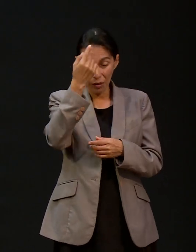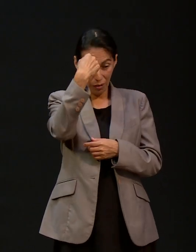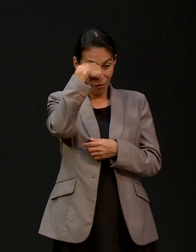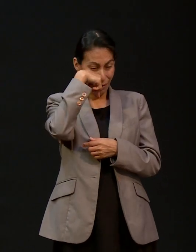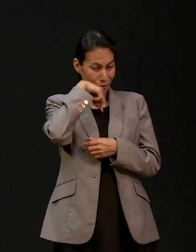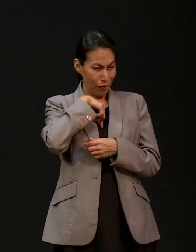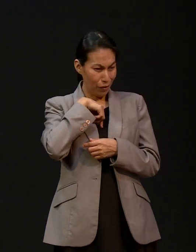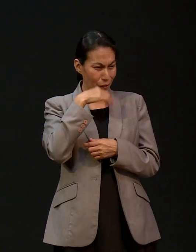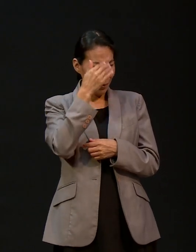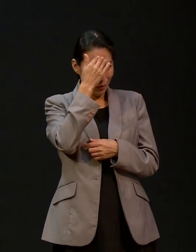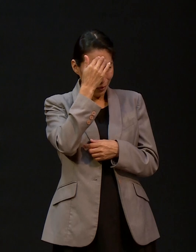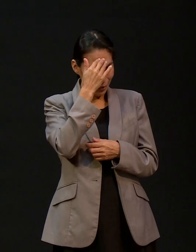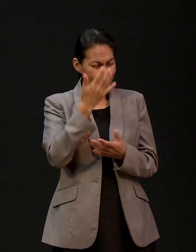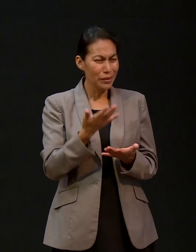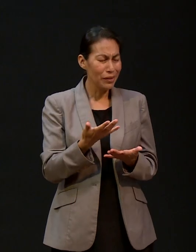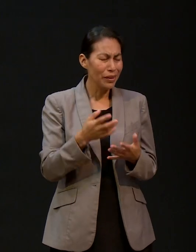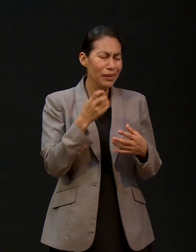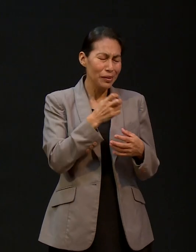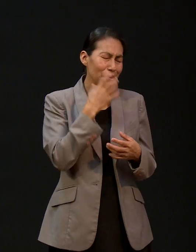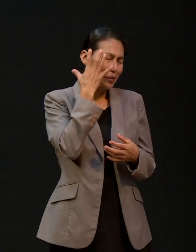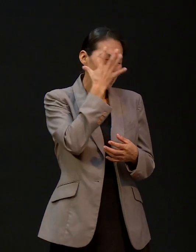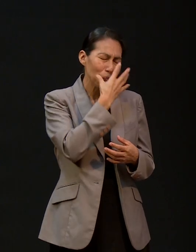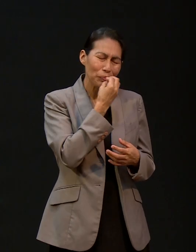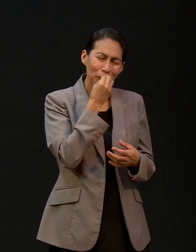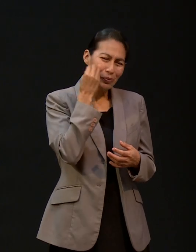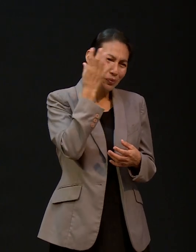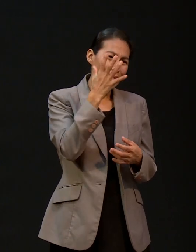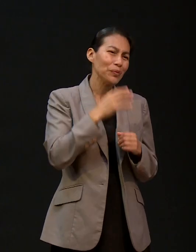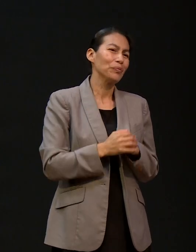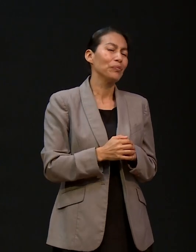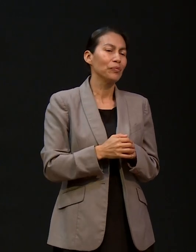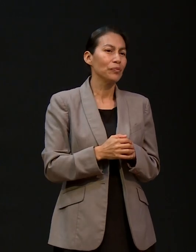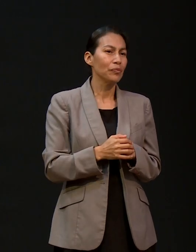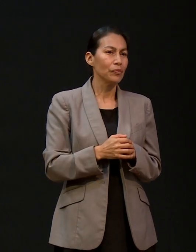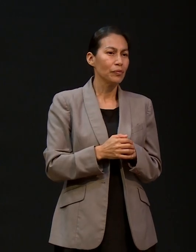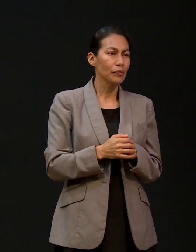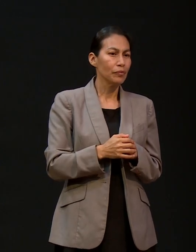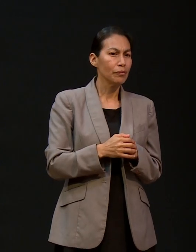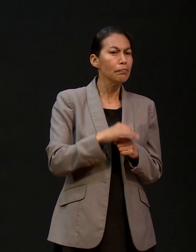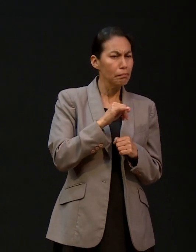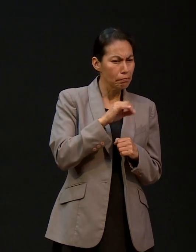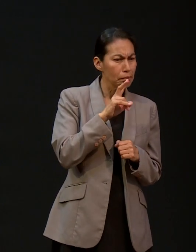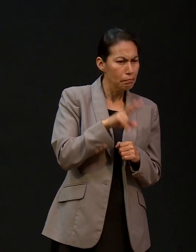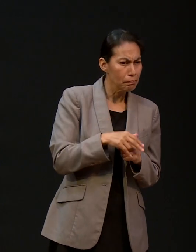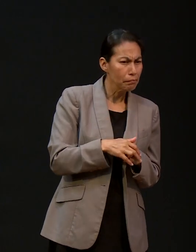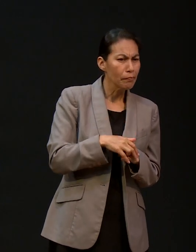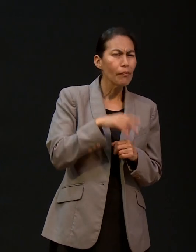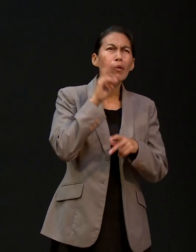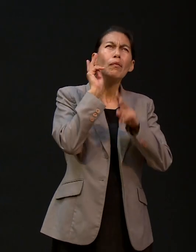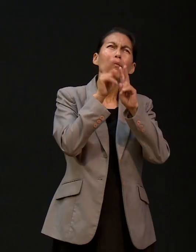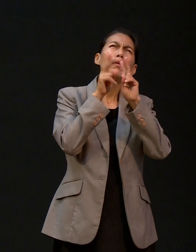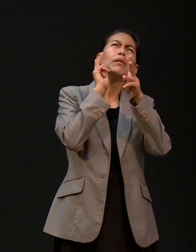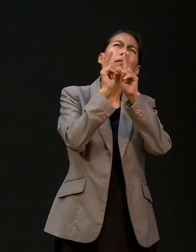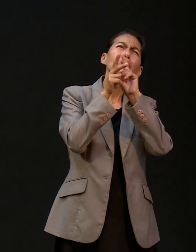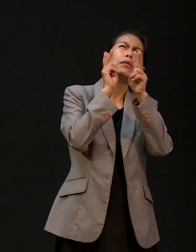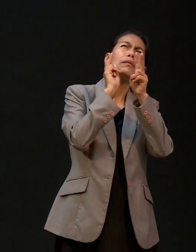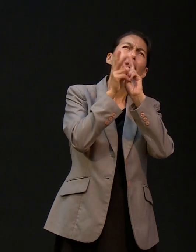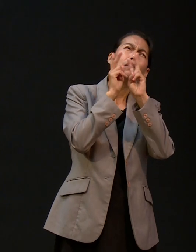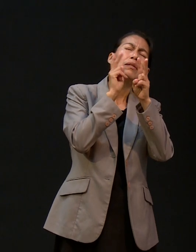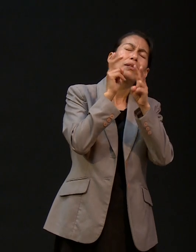responde. Empiezas a conocerte a ti misma más. Exactamente. Porque tienes ese diálogo con Dios. Empieza uno a dialogar